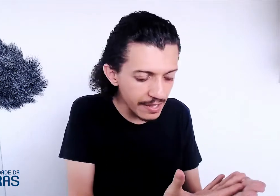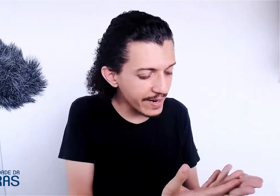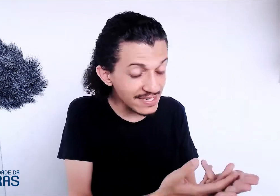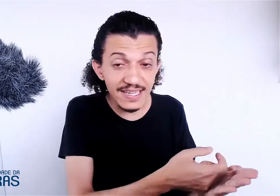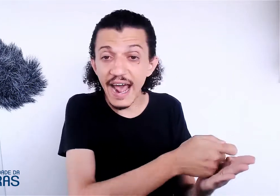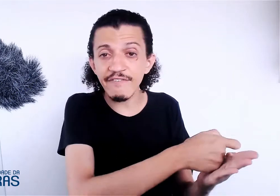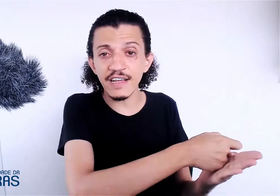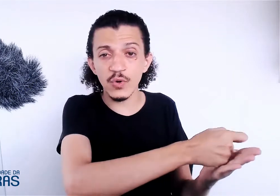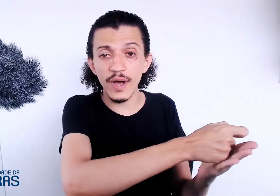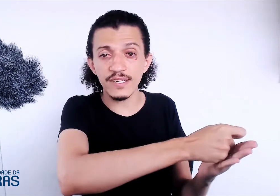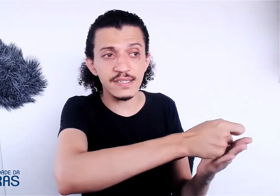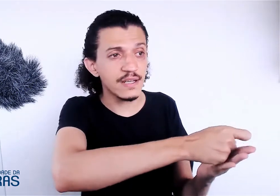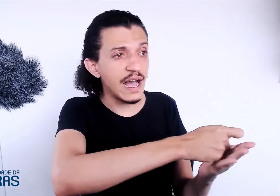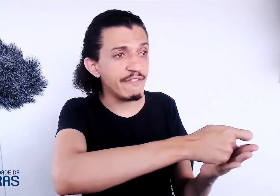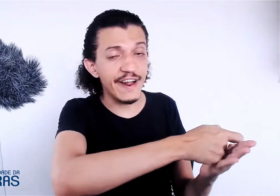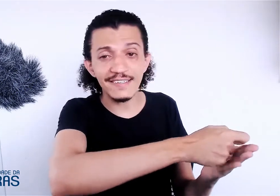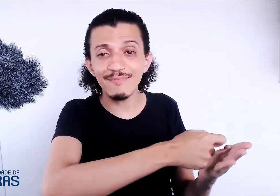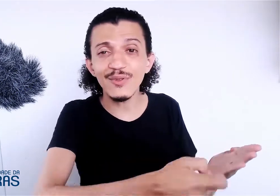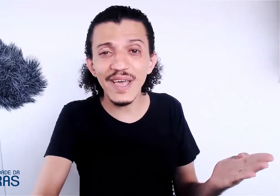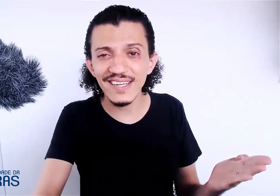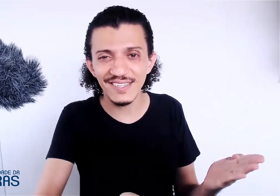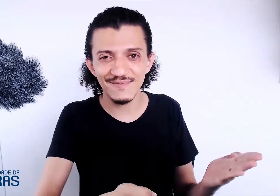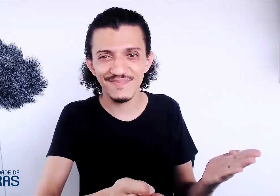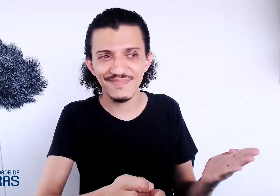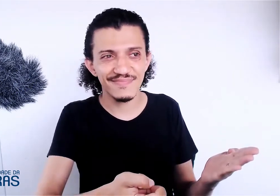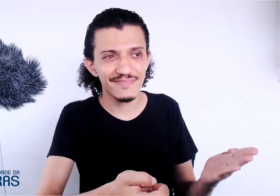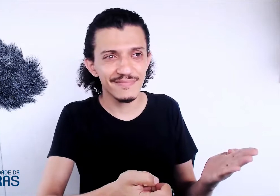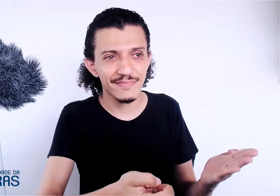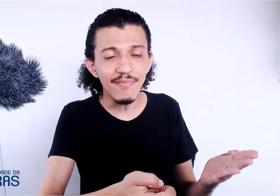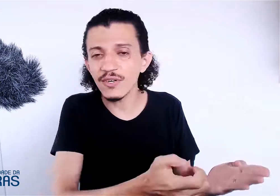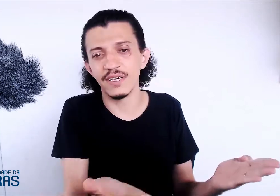Libras, escreve as coisas, a frase em português. Poxa,